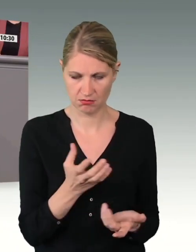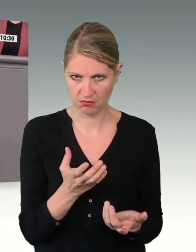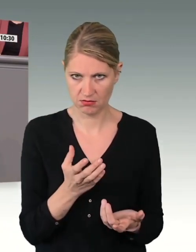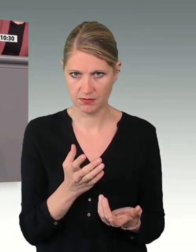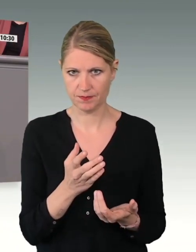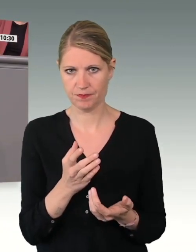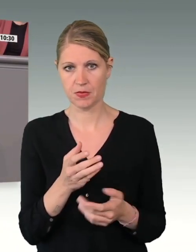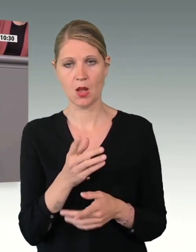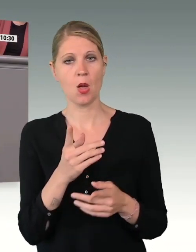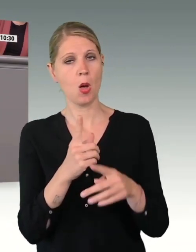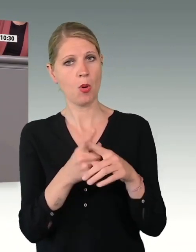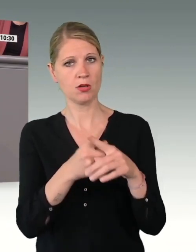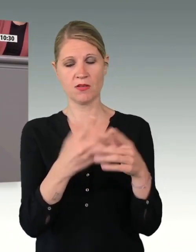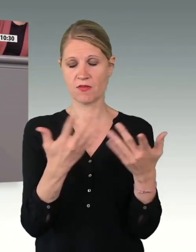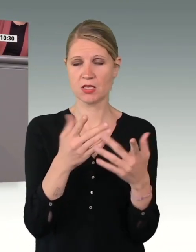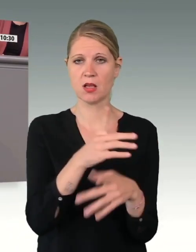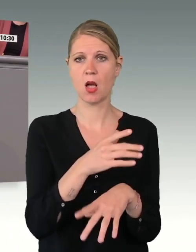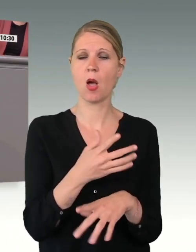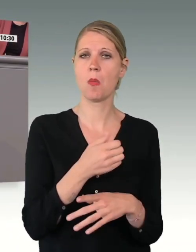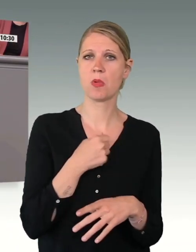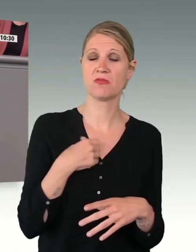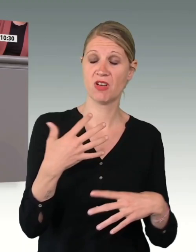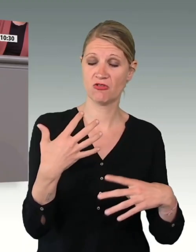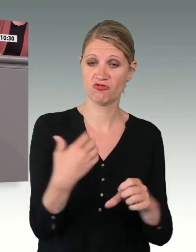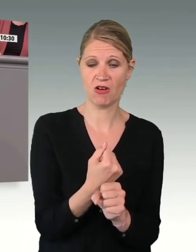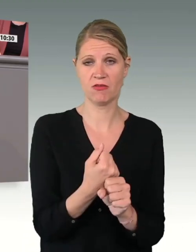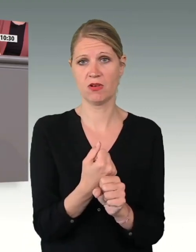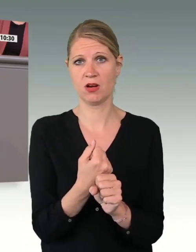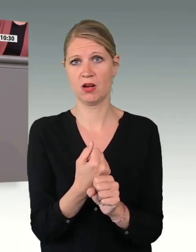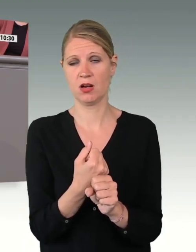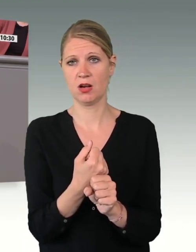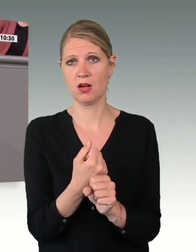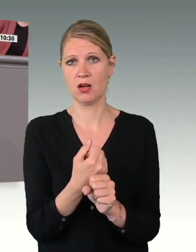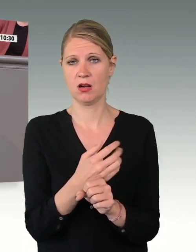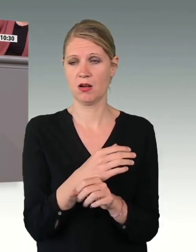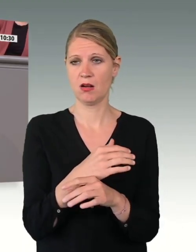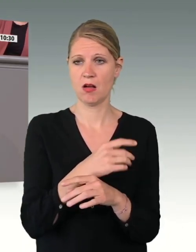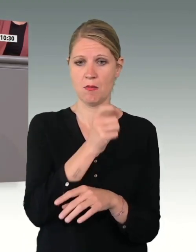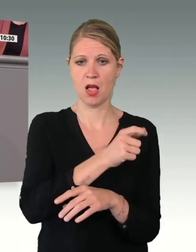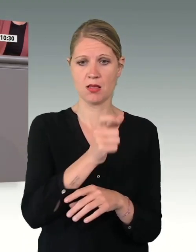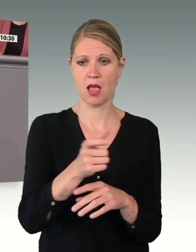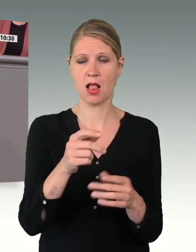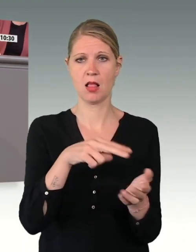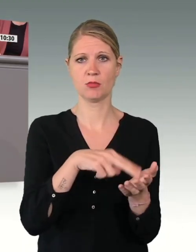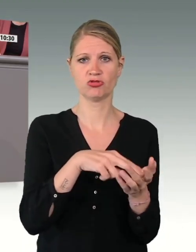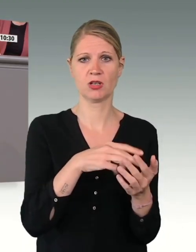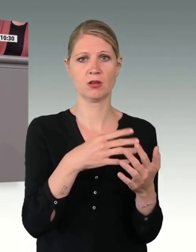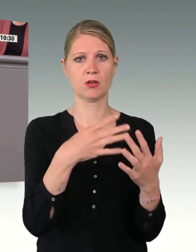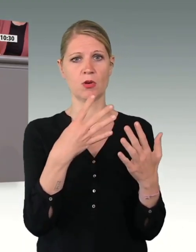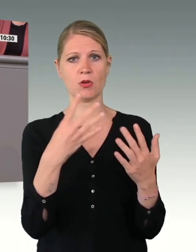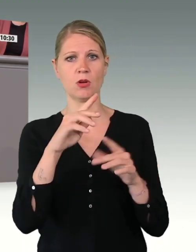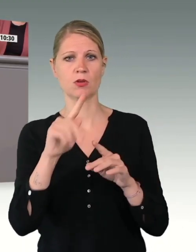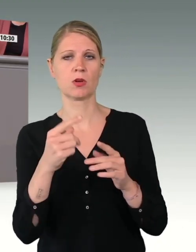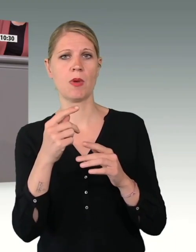Bundeswehr gelungen ist, trotz pandemiebedingter Einschränkungen einen Personalbestand von 99,8 Prozent